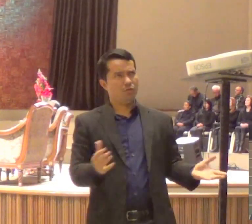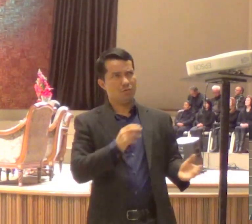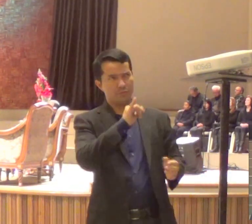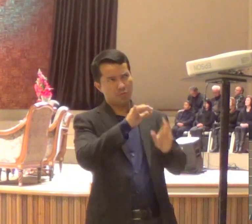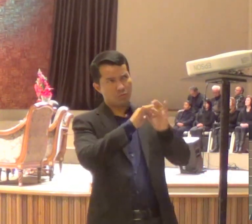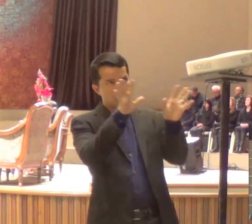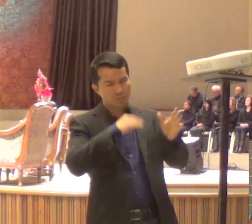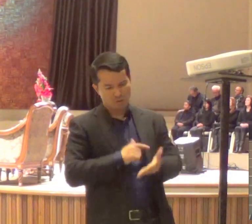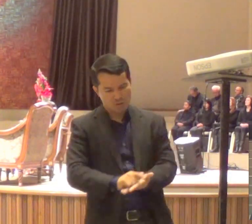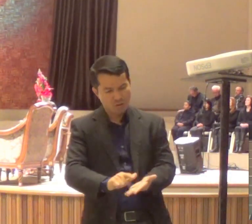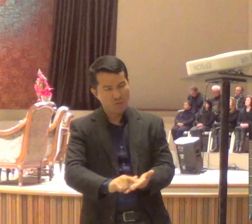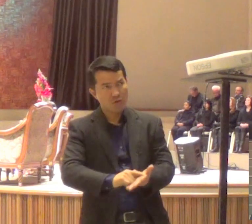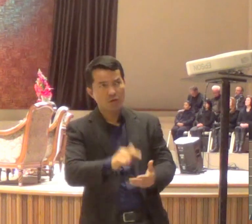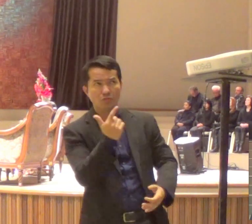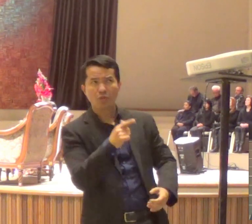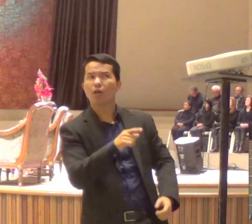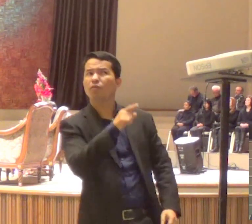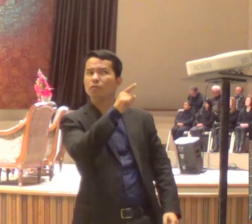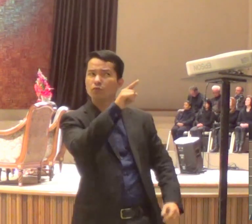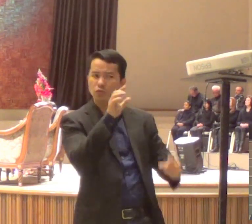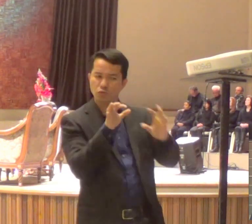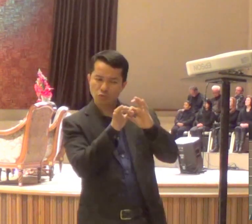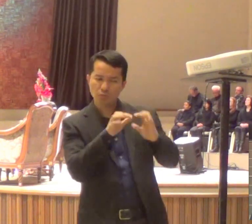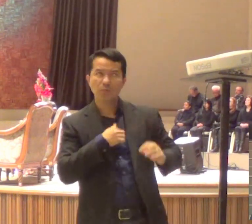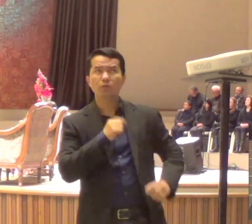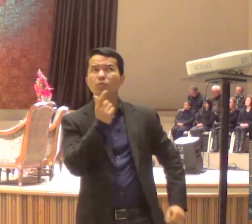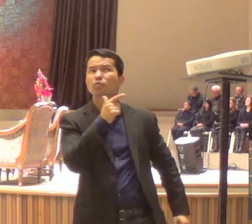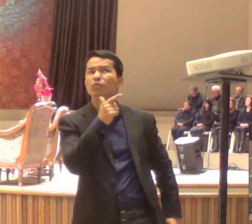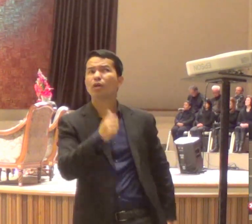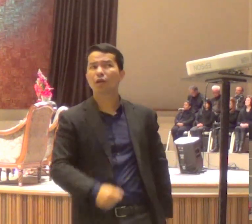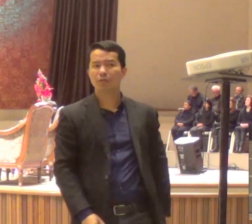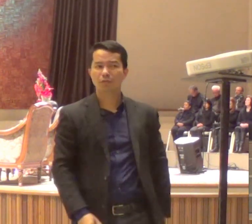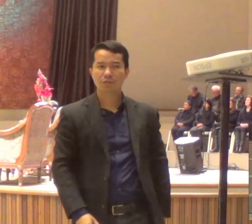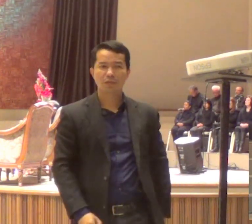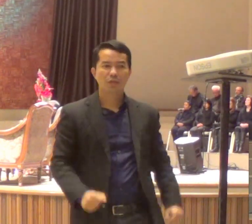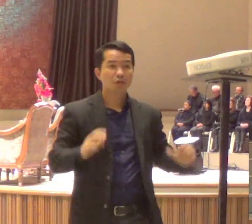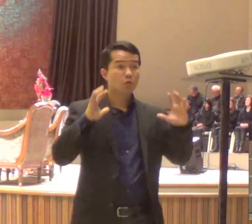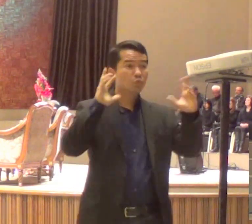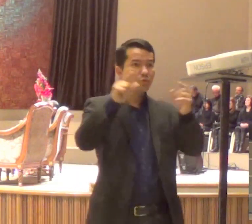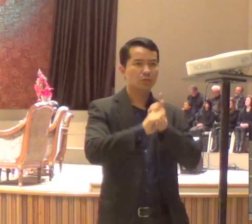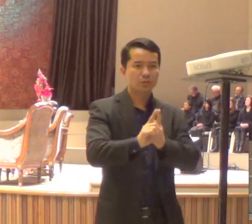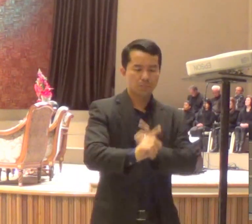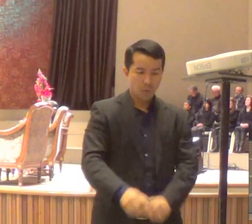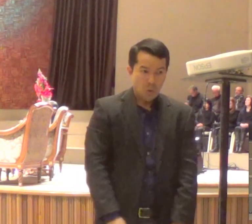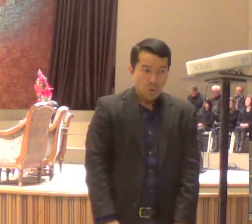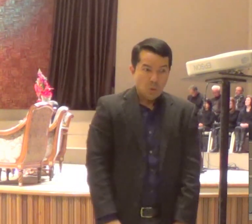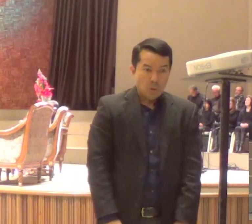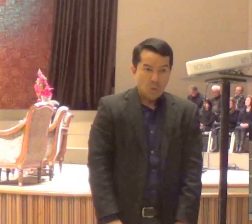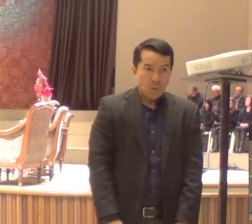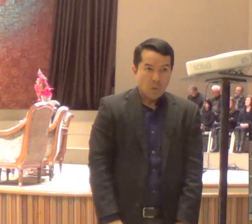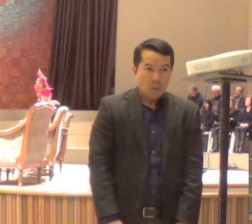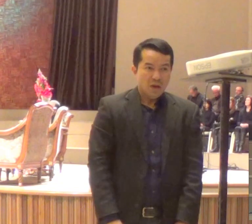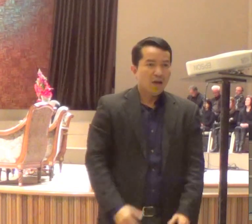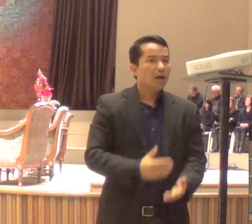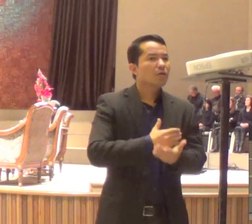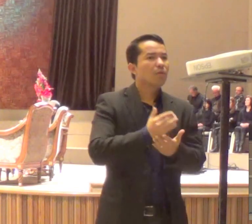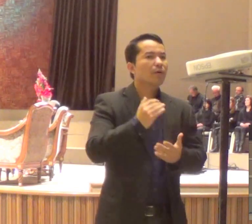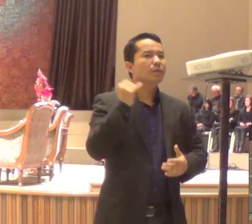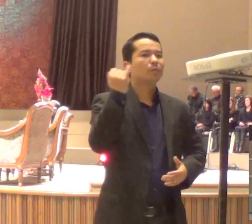situação, ele se senta à mesa, para celebrar a ser, para instituir, eles estão brigando, quem é o maior, quem é o melhor, quem senta aqui, quem